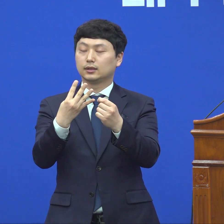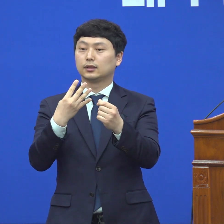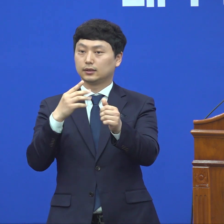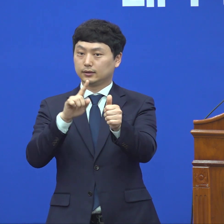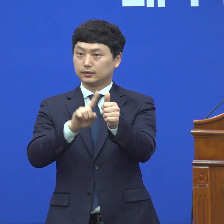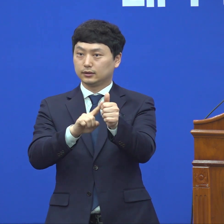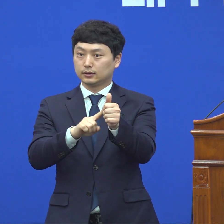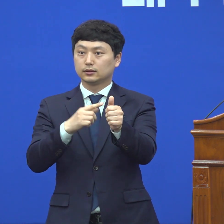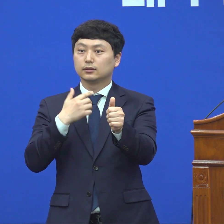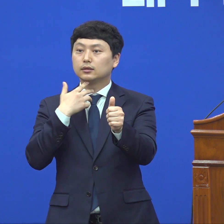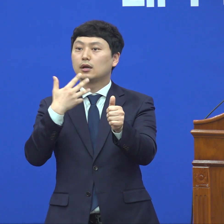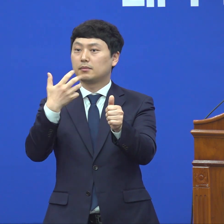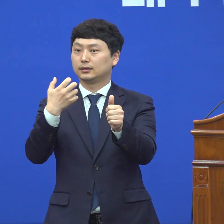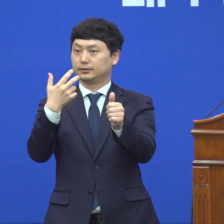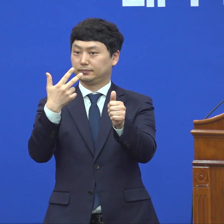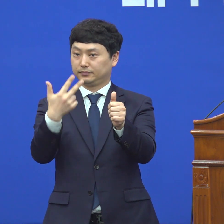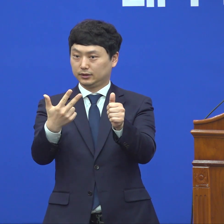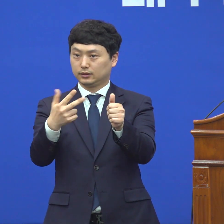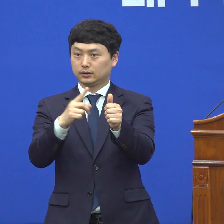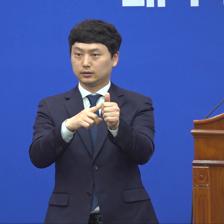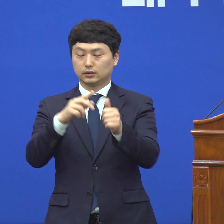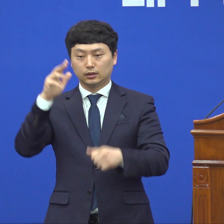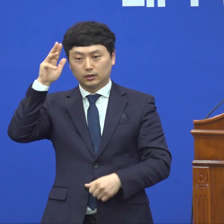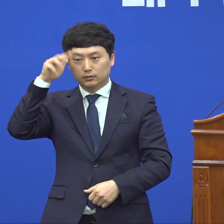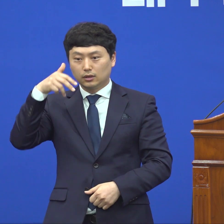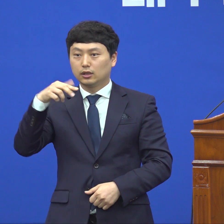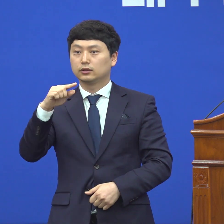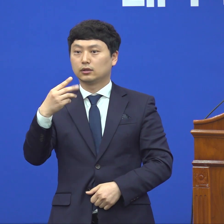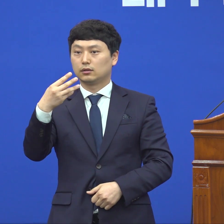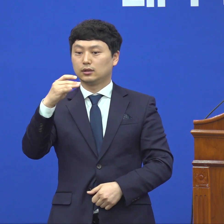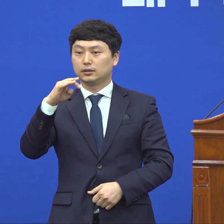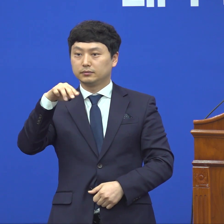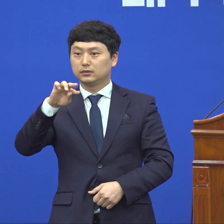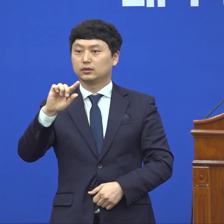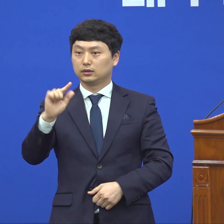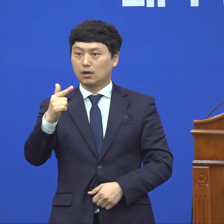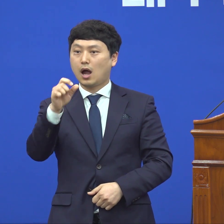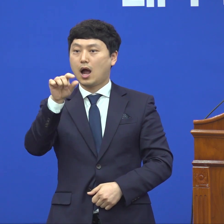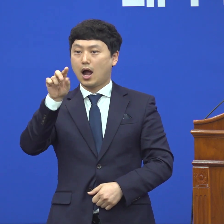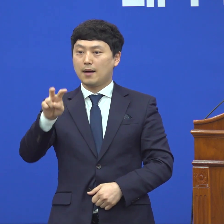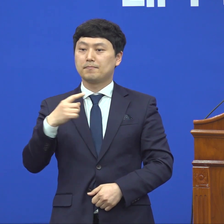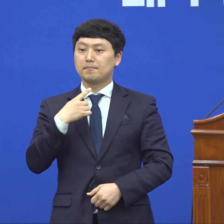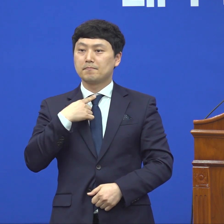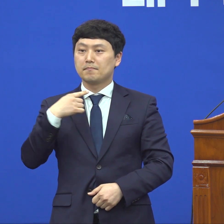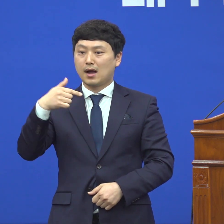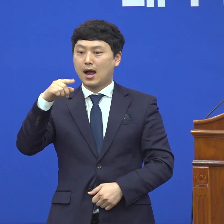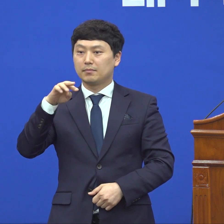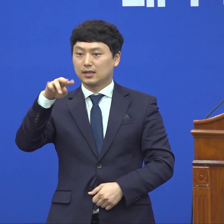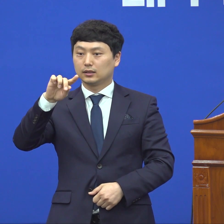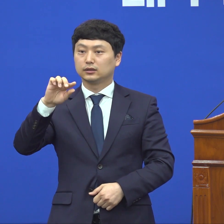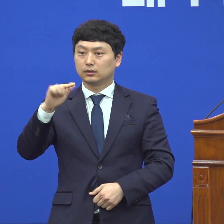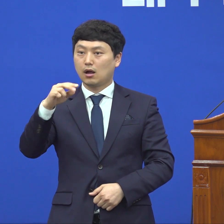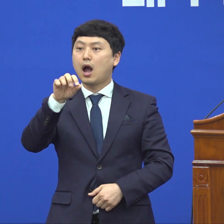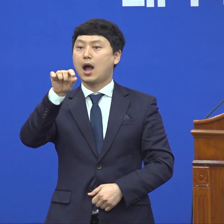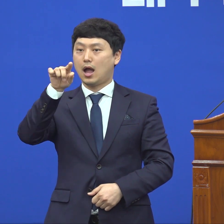87세십니다. 치매, 전립변양, 감사무소, 기능, 전화증이 있으셨습니다.